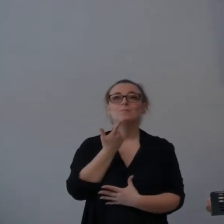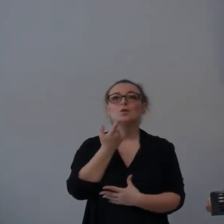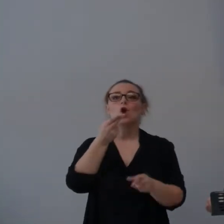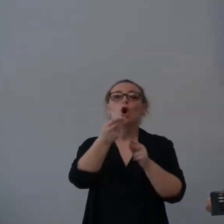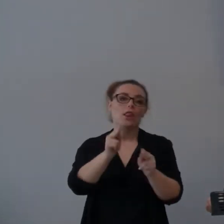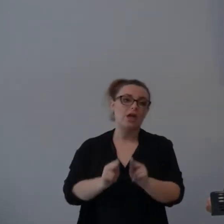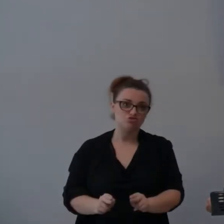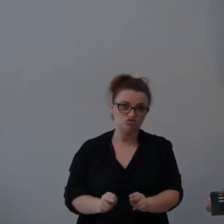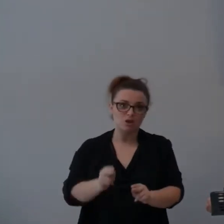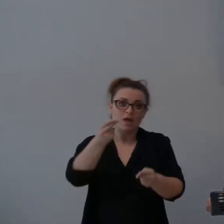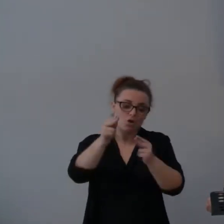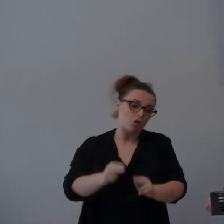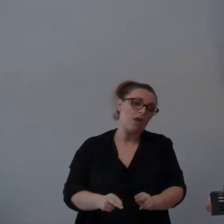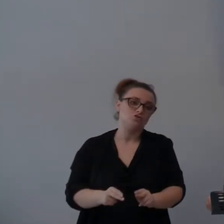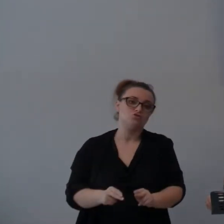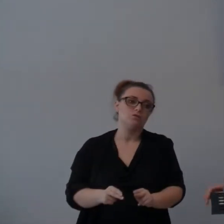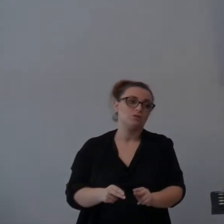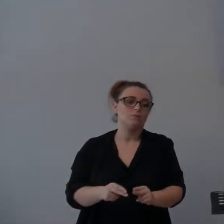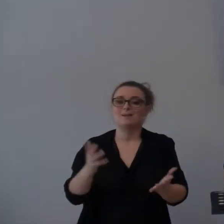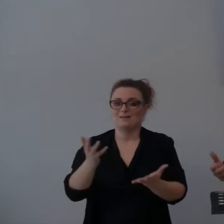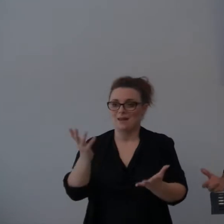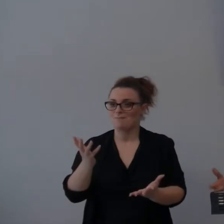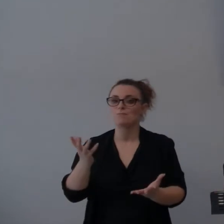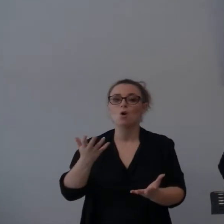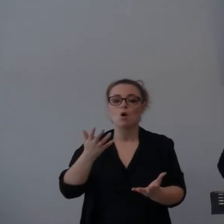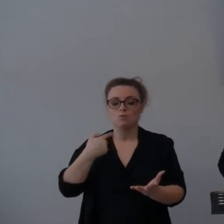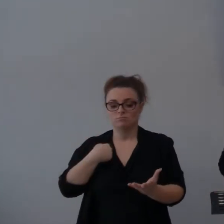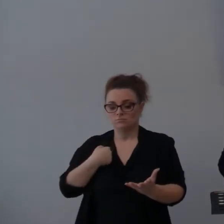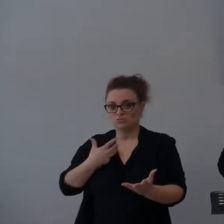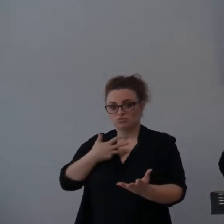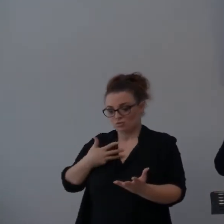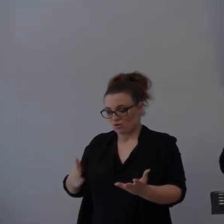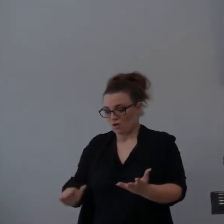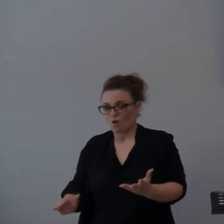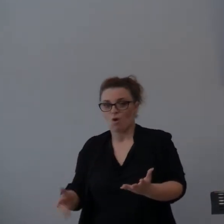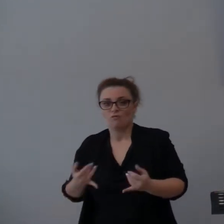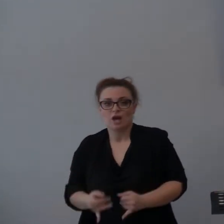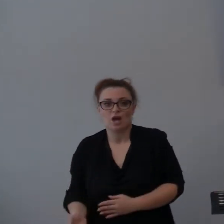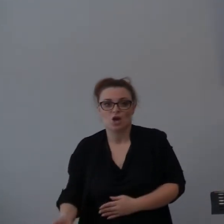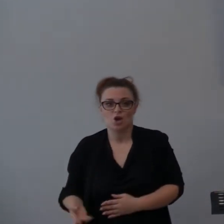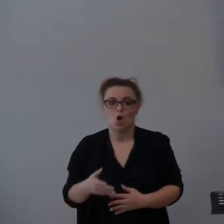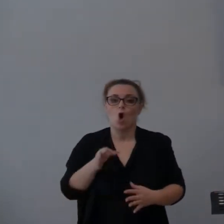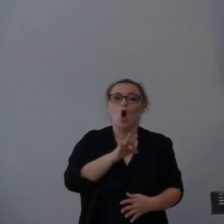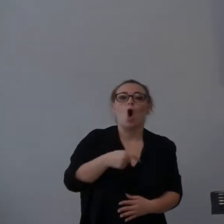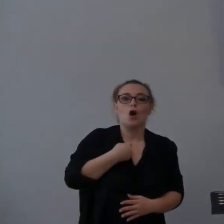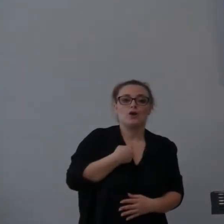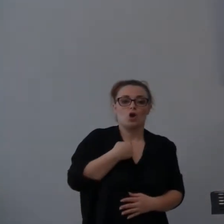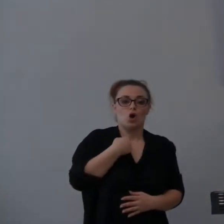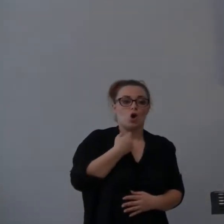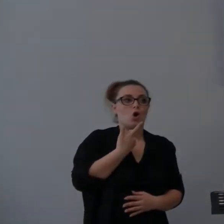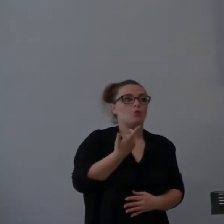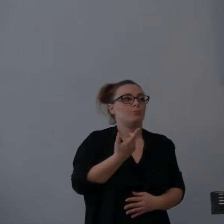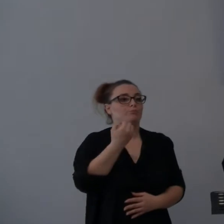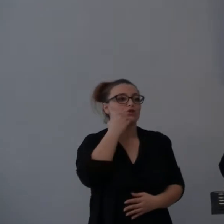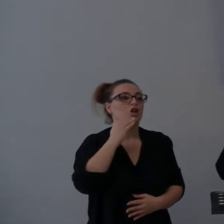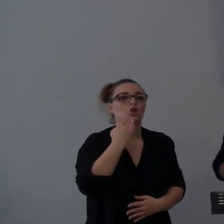altrimenti non li avrebbe. Chi di noi ha figli o anche ama un genitore che sta sbagliando o un amico che sta facendo qualcosa che lo porterà da